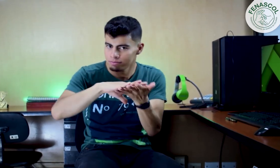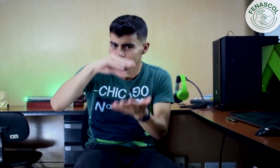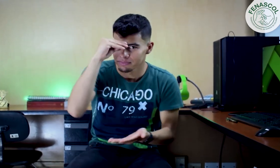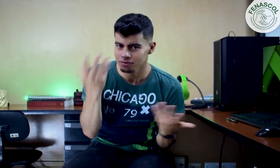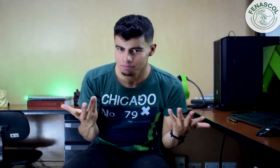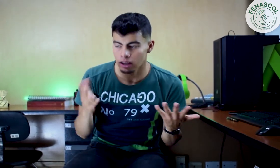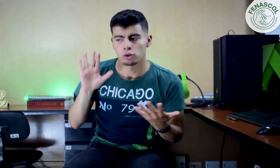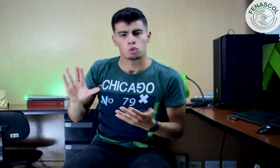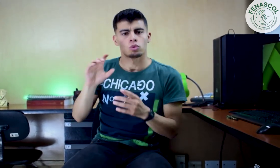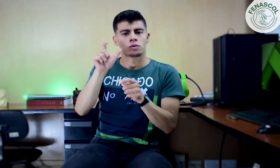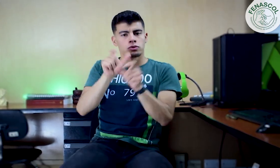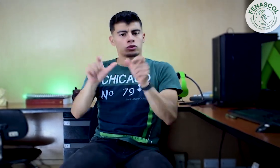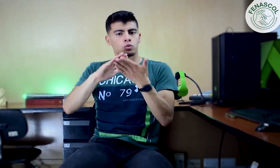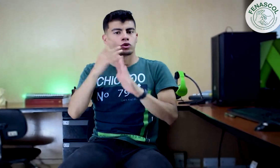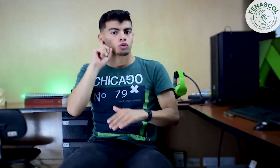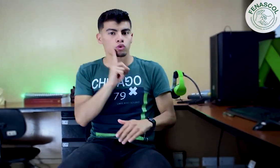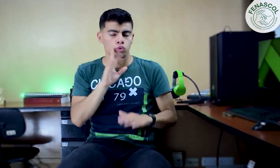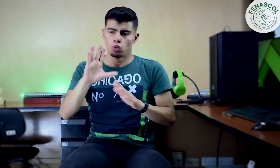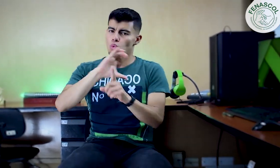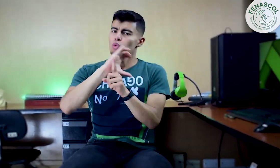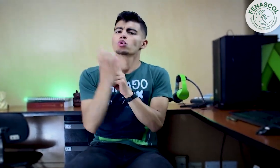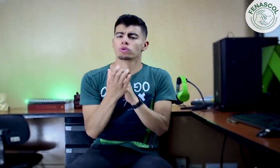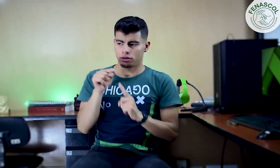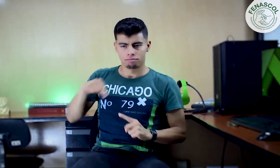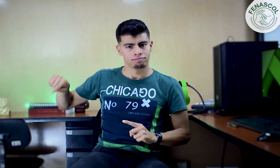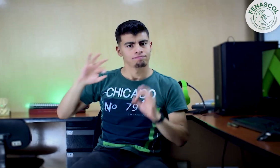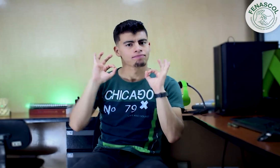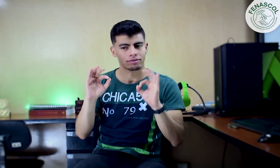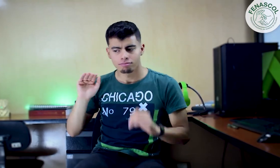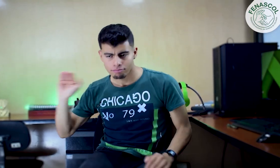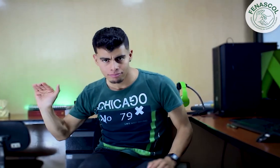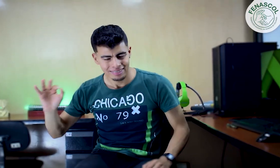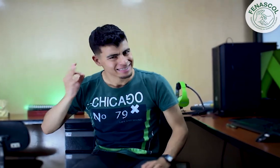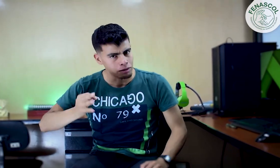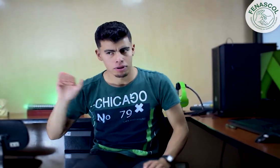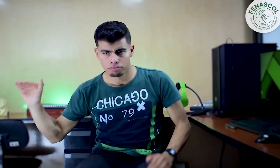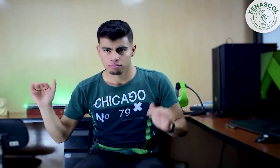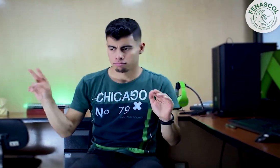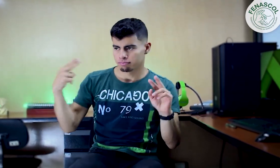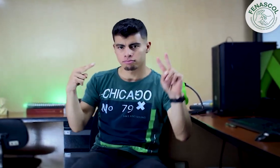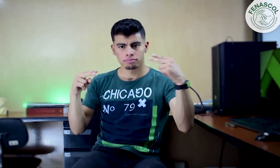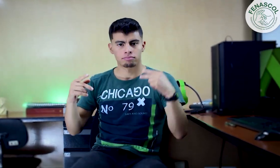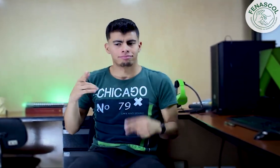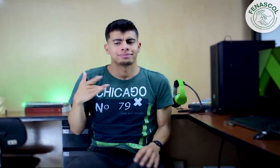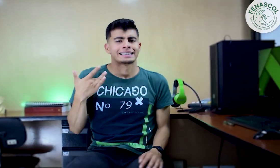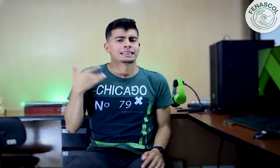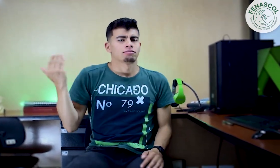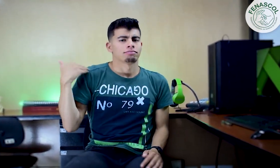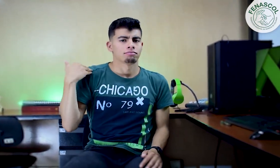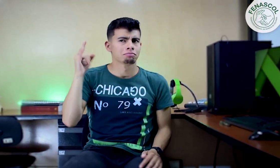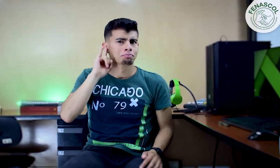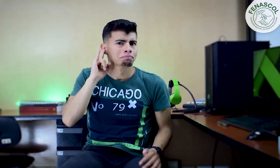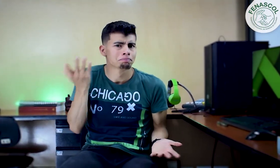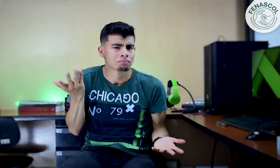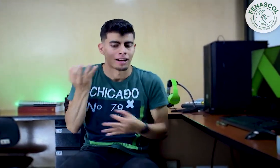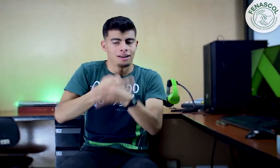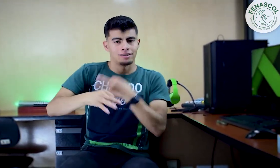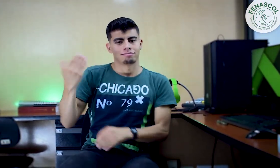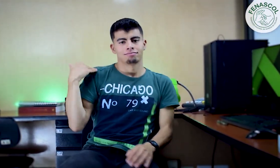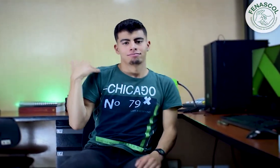fácilmente. Esto que les acabo de enseñar es un rasgo cultural de la comunidad sorda. Dado a que no escuchamos, este toque